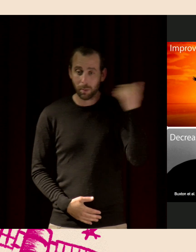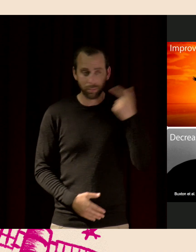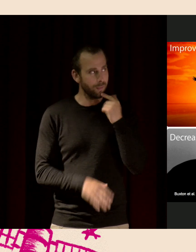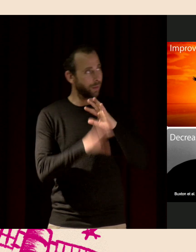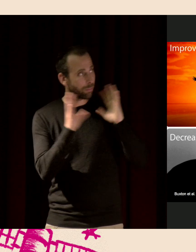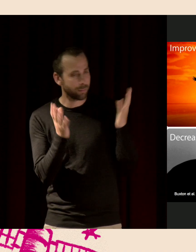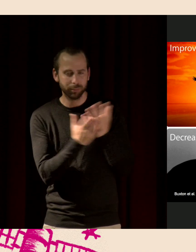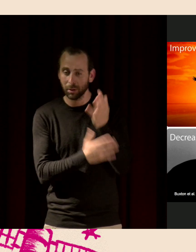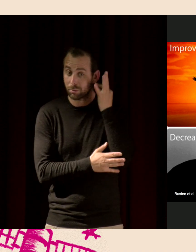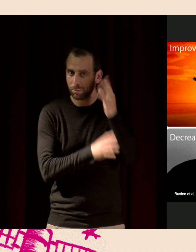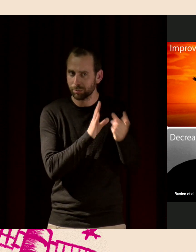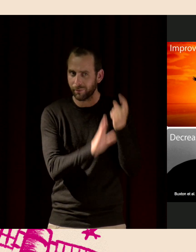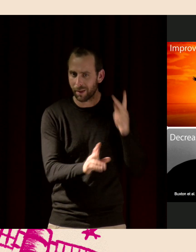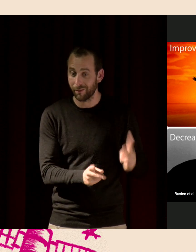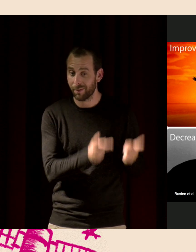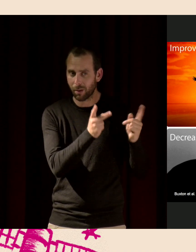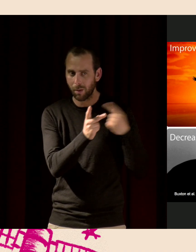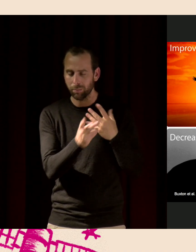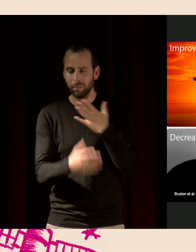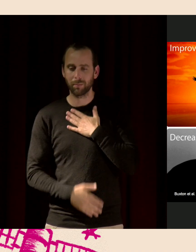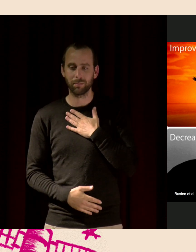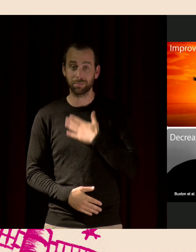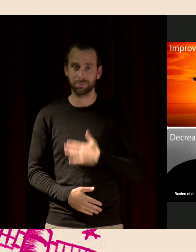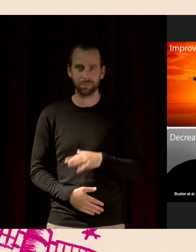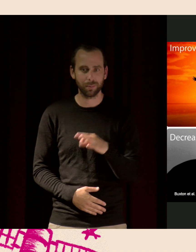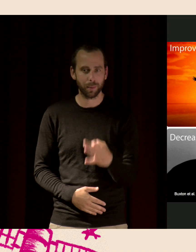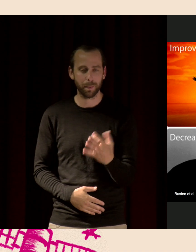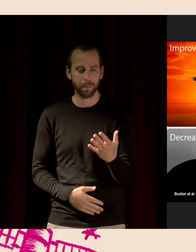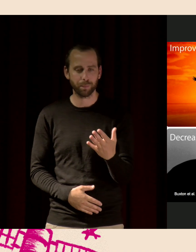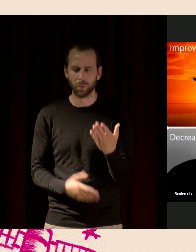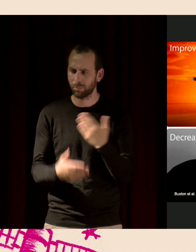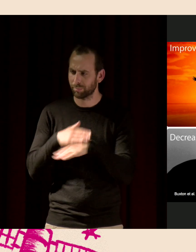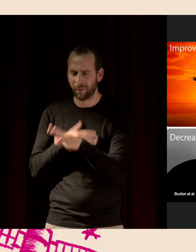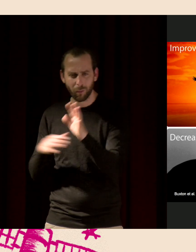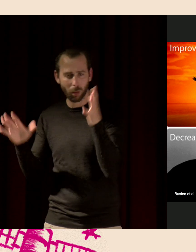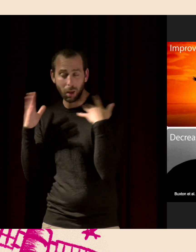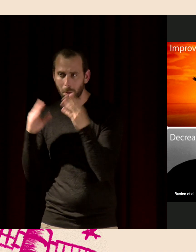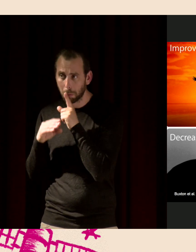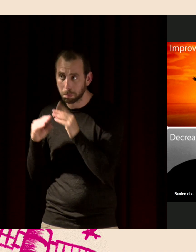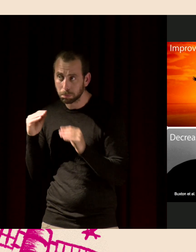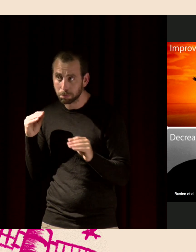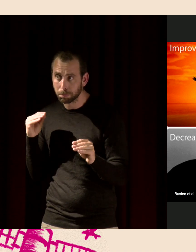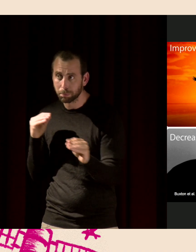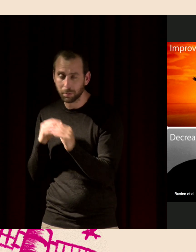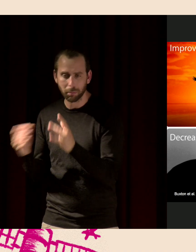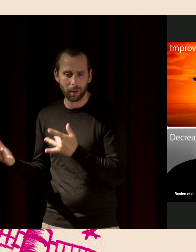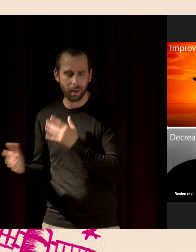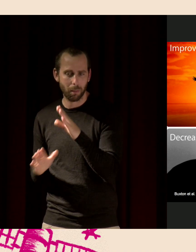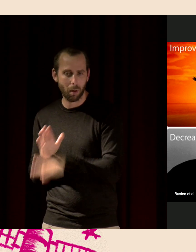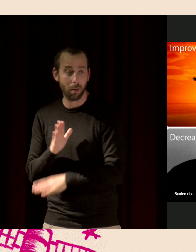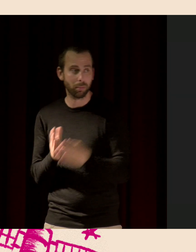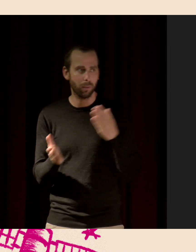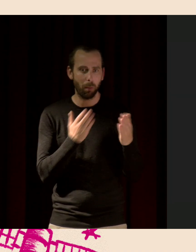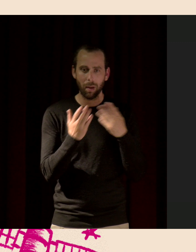sons du vivant et aller dans une forêt qui est vide de sons a moins d'intérêt que d'aller dans une forêt qui est riche de sons du